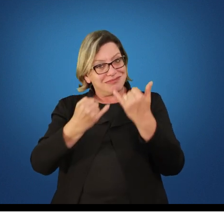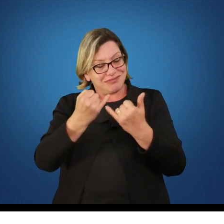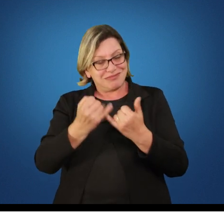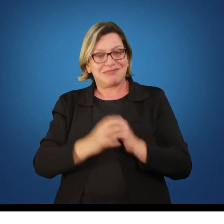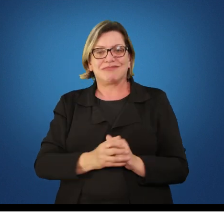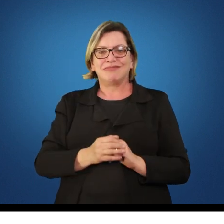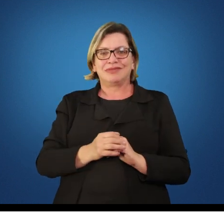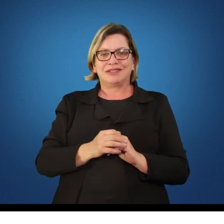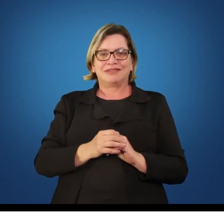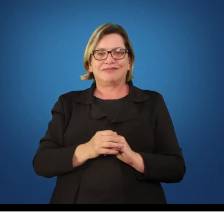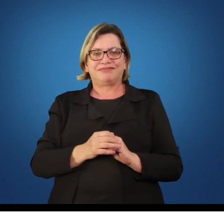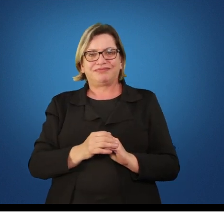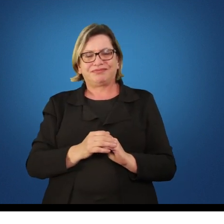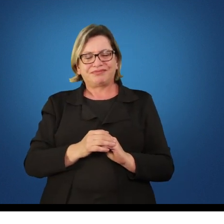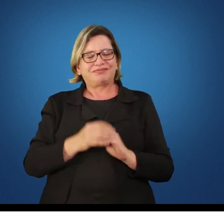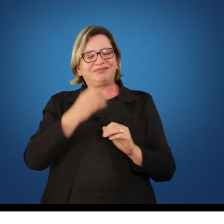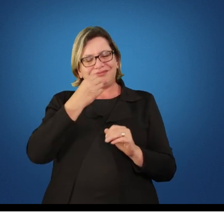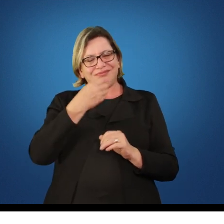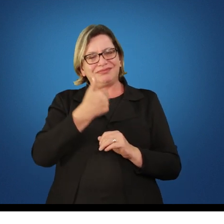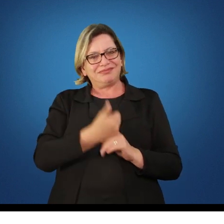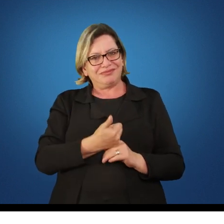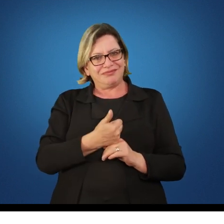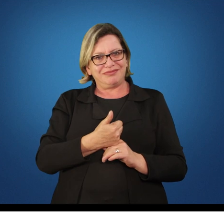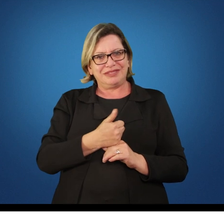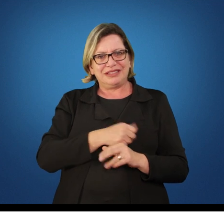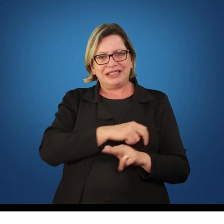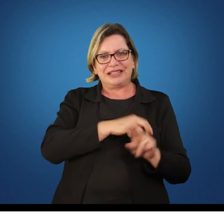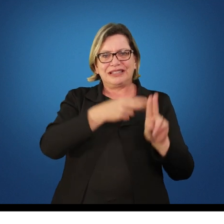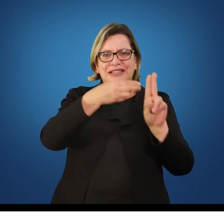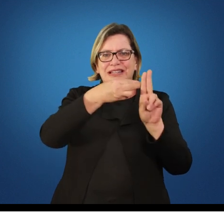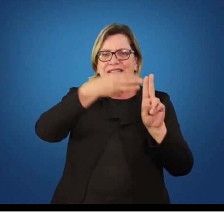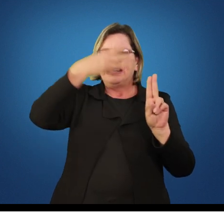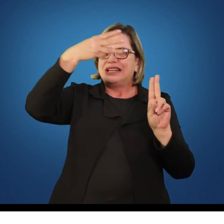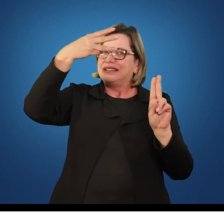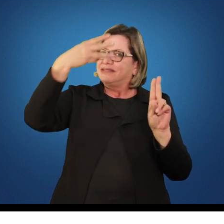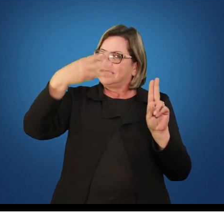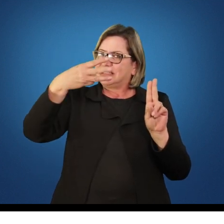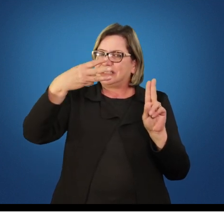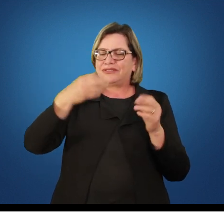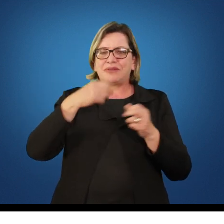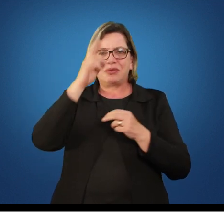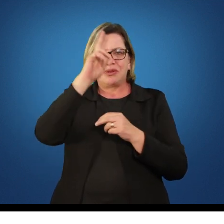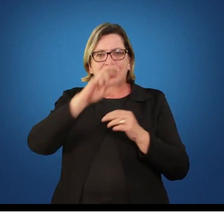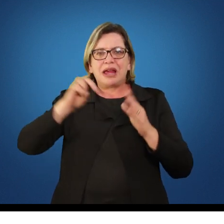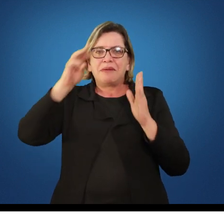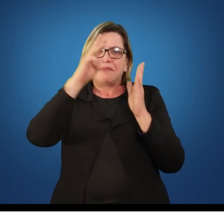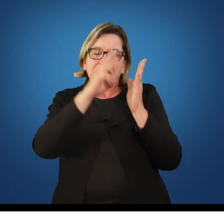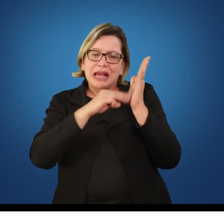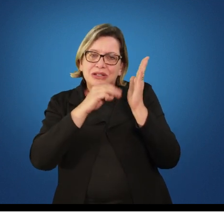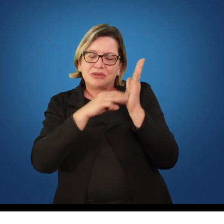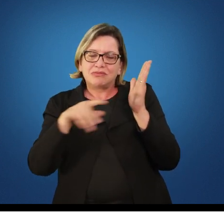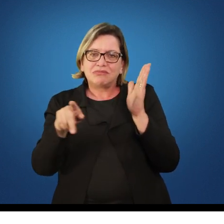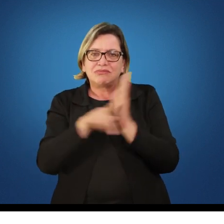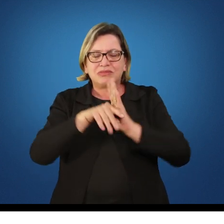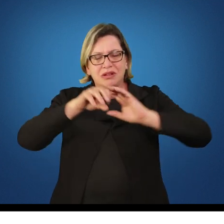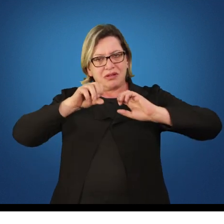Muito bem. Numa terceira unidade nós vamos trabalhar sobre a questão de métodos de ensino. Envolvendo as